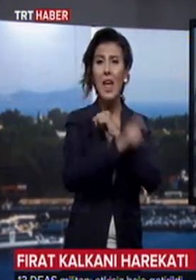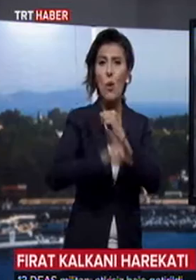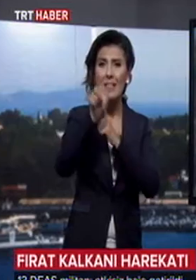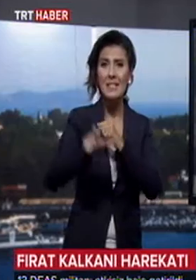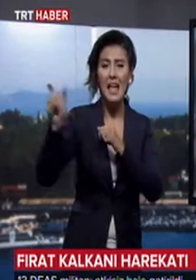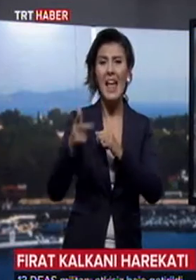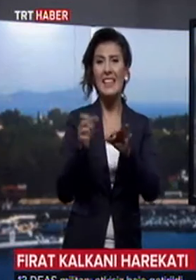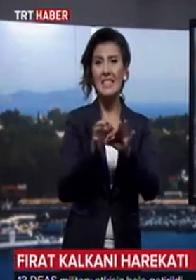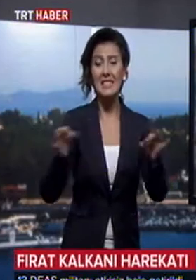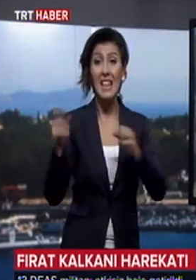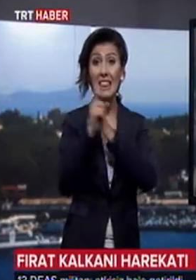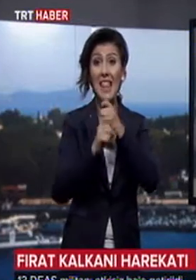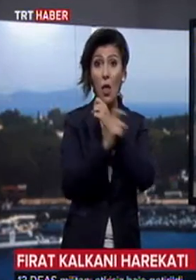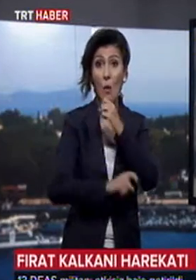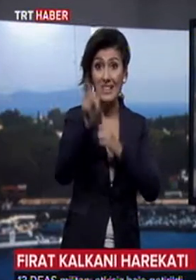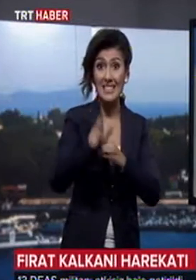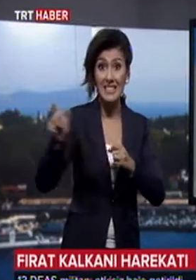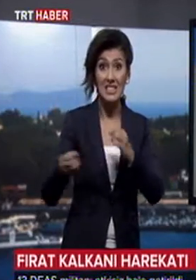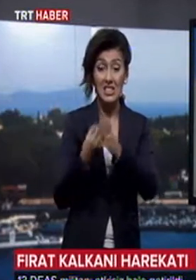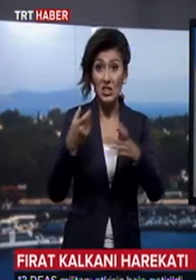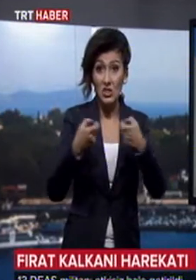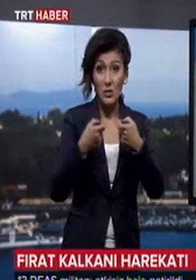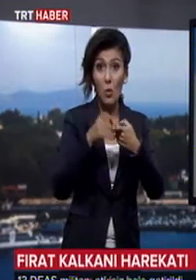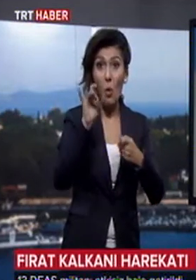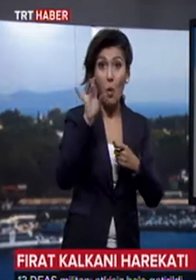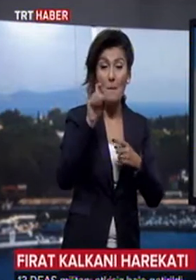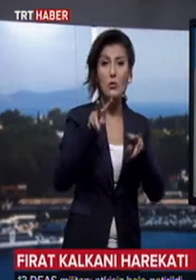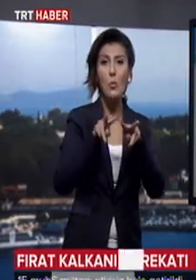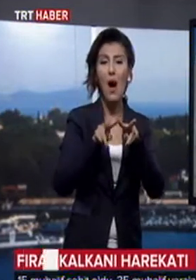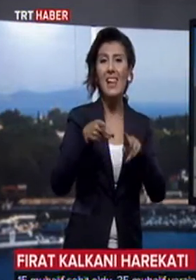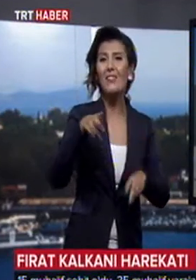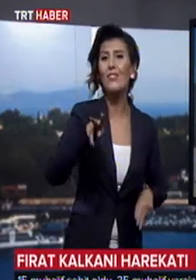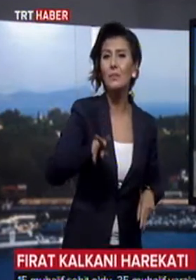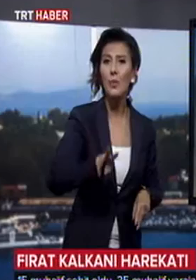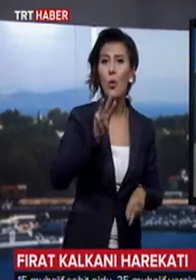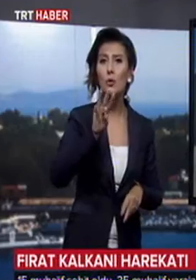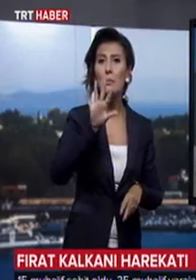Teröristlerle çıkan çatışmalardaysa 15 muhalif şehit oldu, 35 muhalif yaralandı.